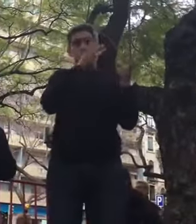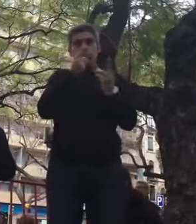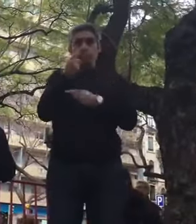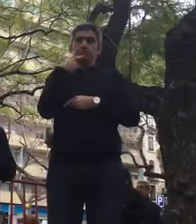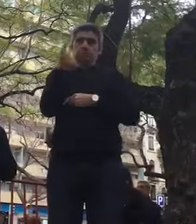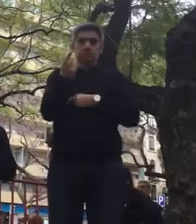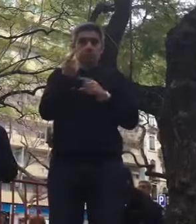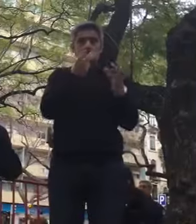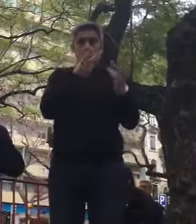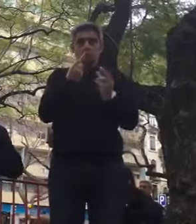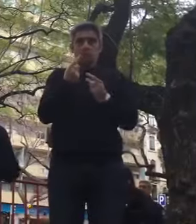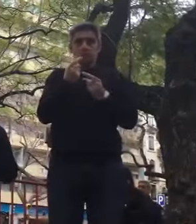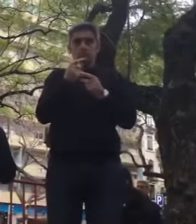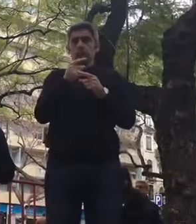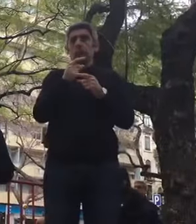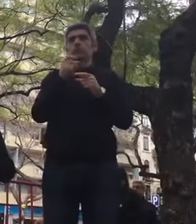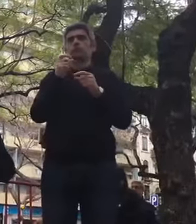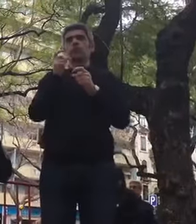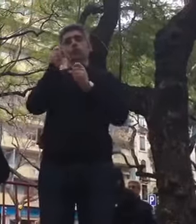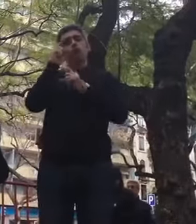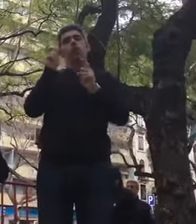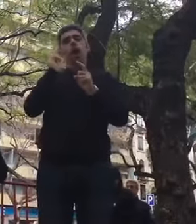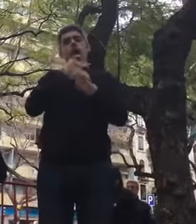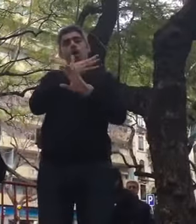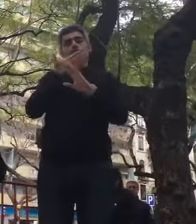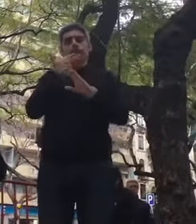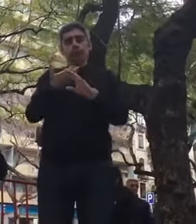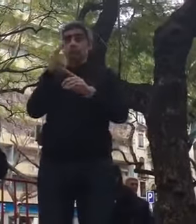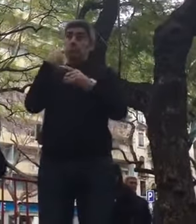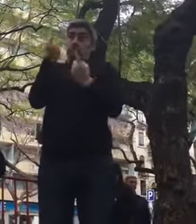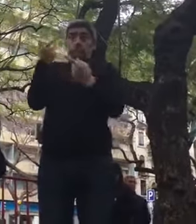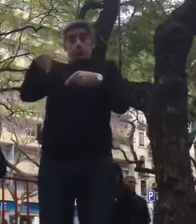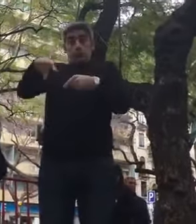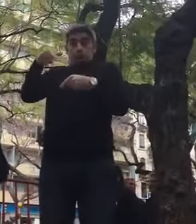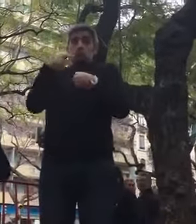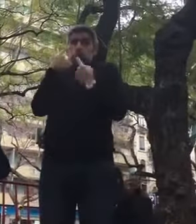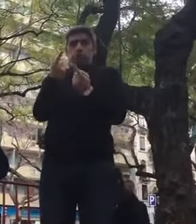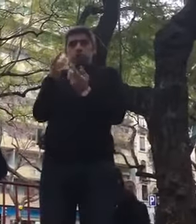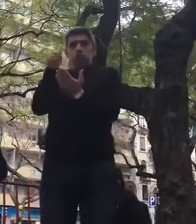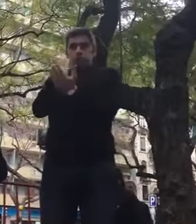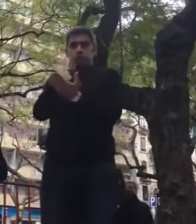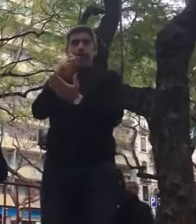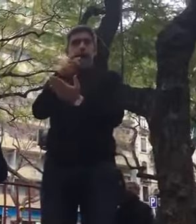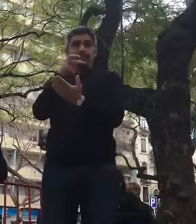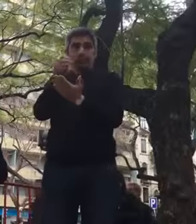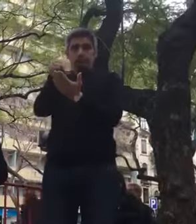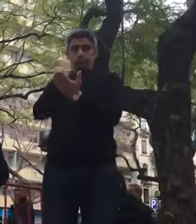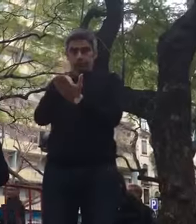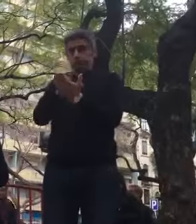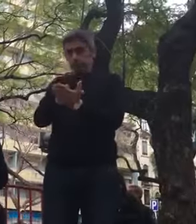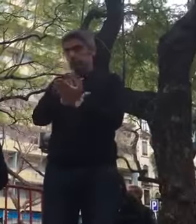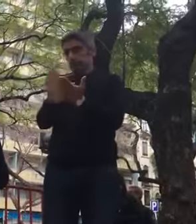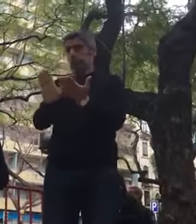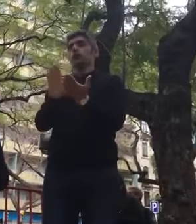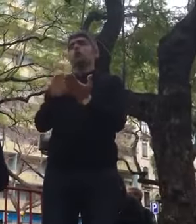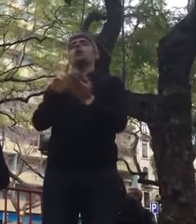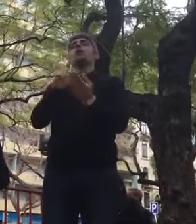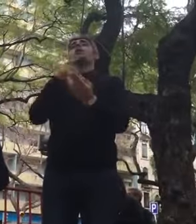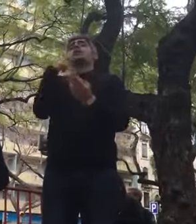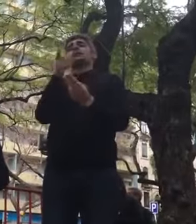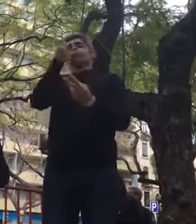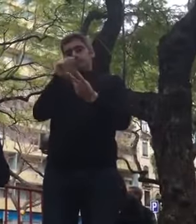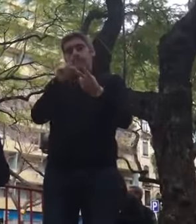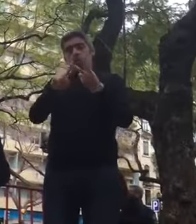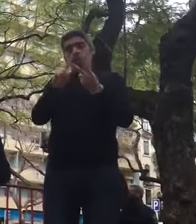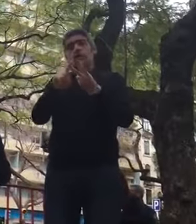como para todos os efeitos, como docente. O Ministério assumiu isso, ficaria. E assumiu também que aquilo que vier